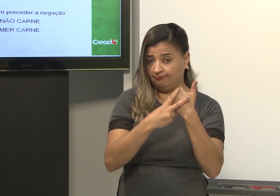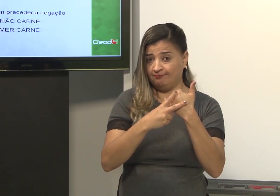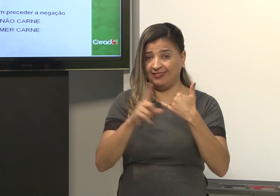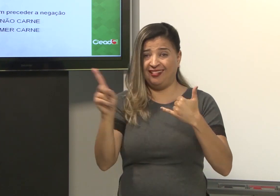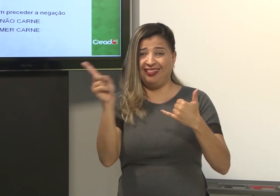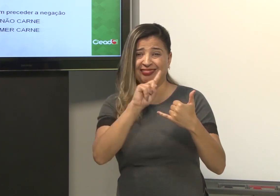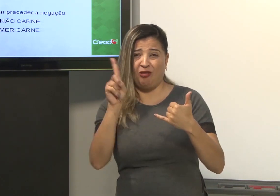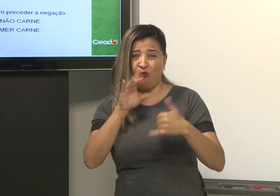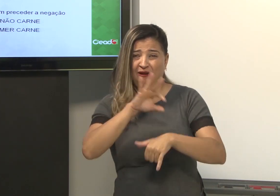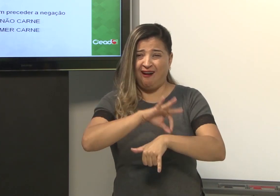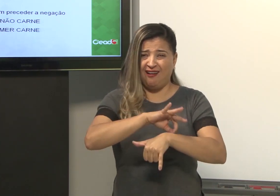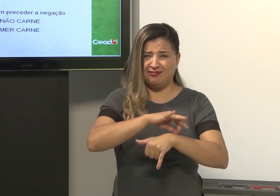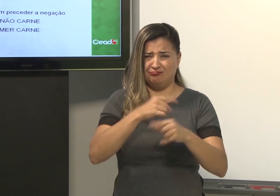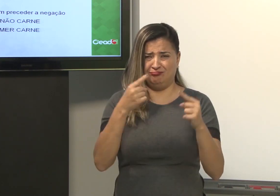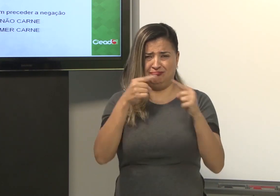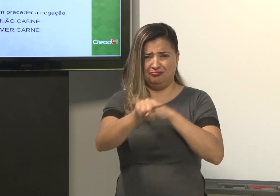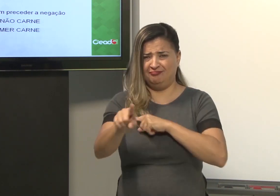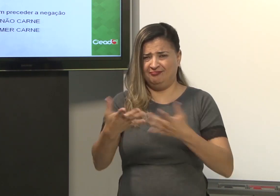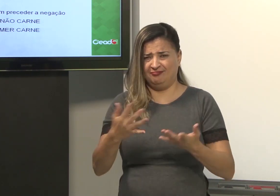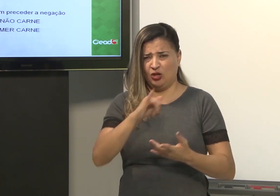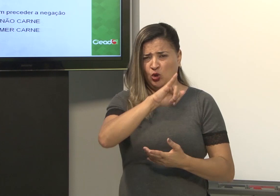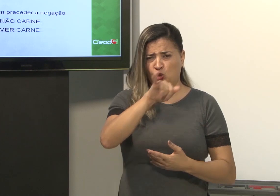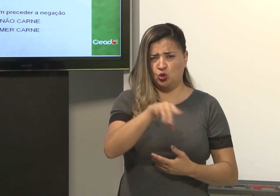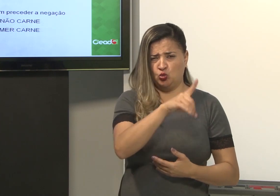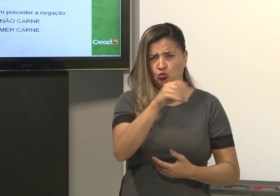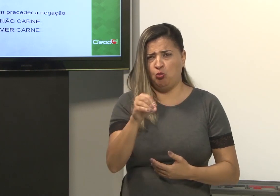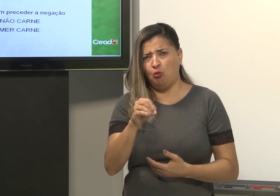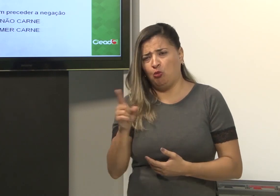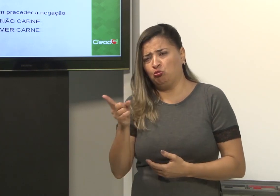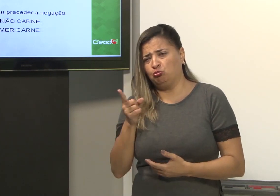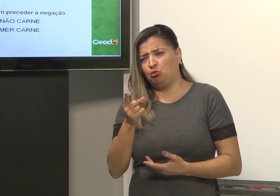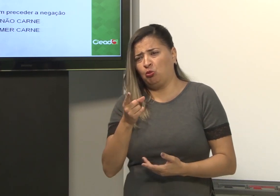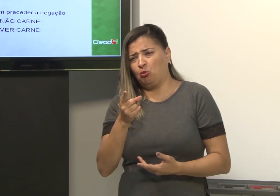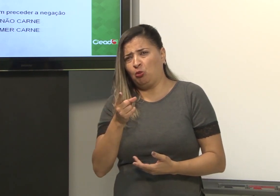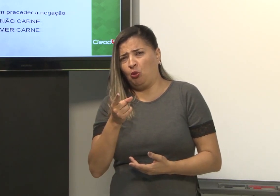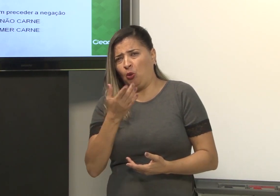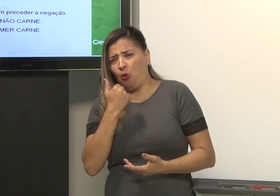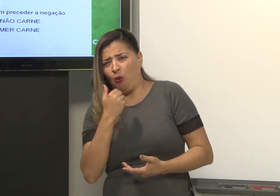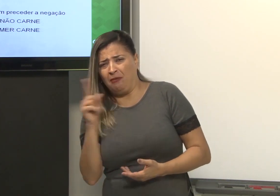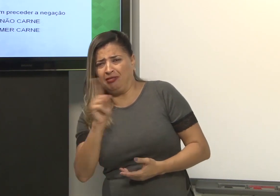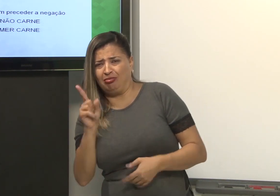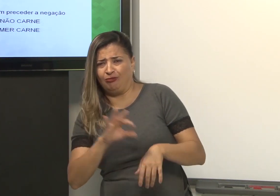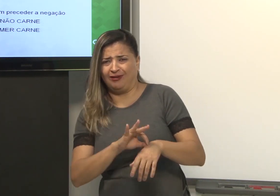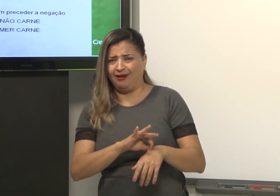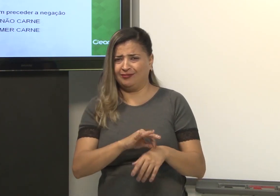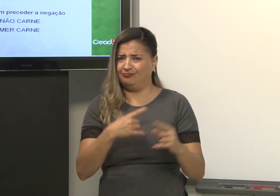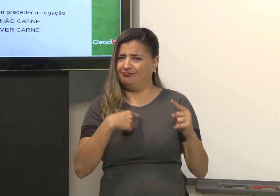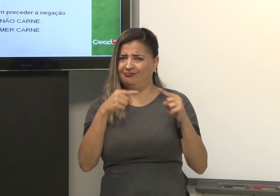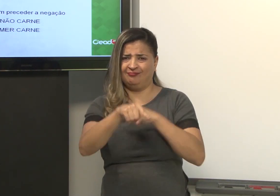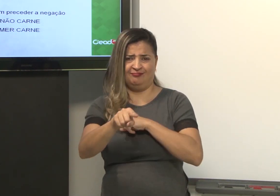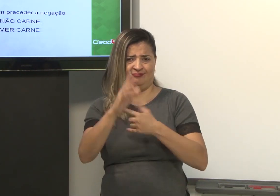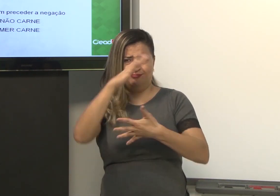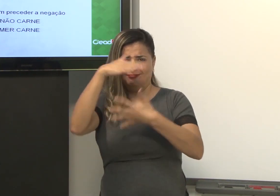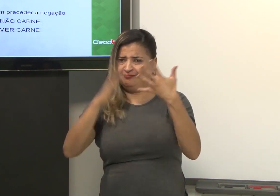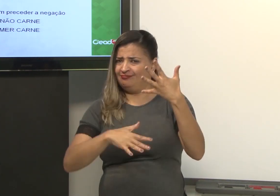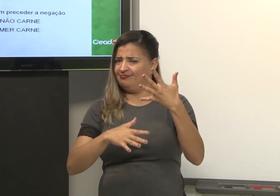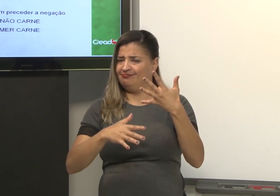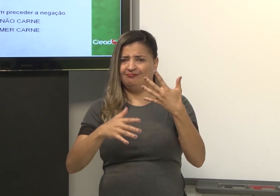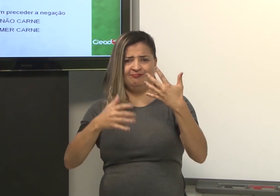come verbo, não carne. É a gramatical, não tem concordância. João